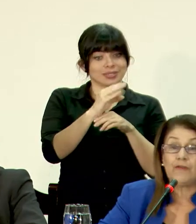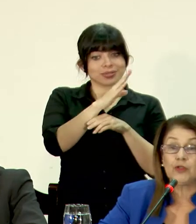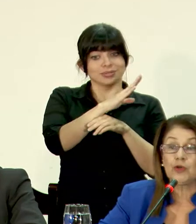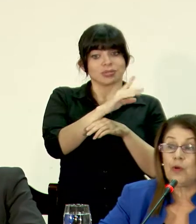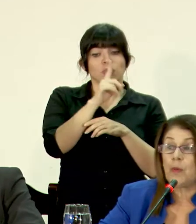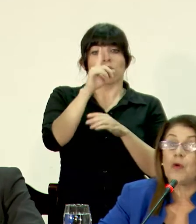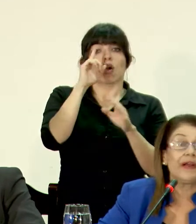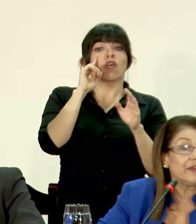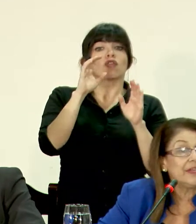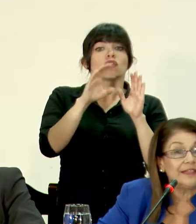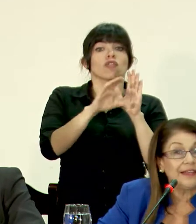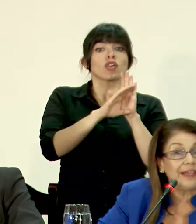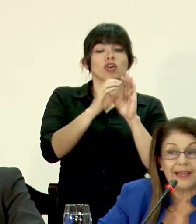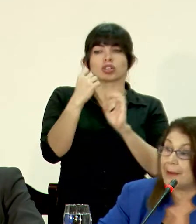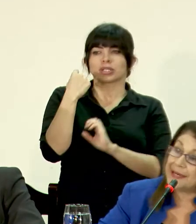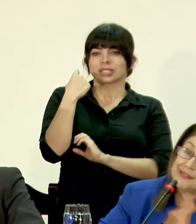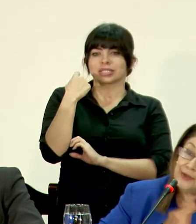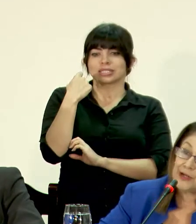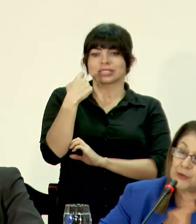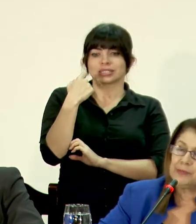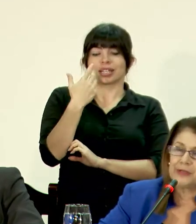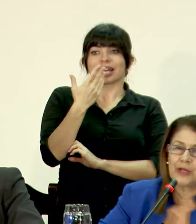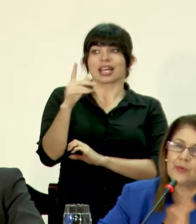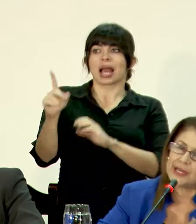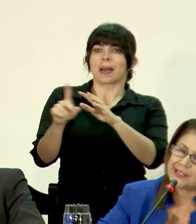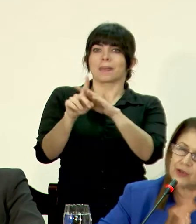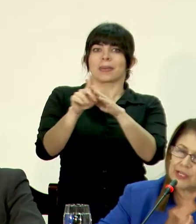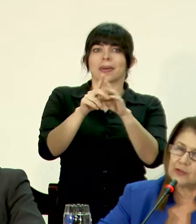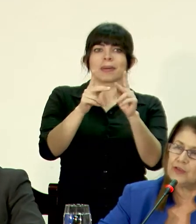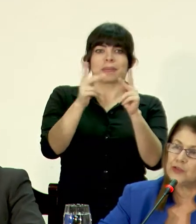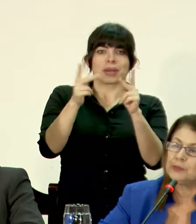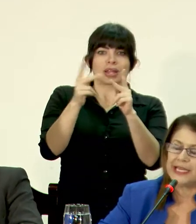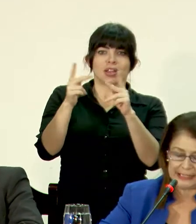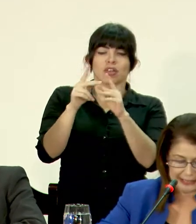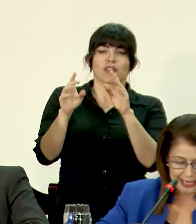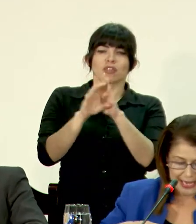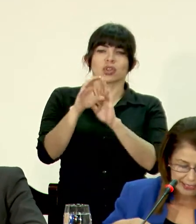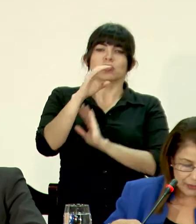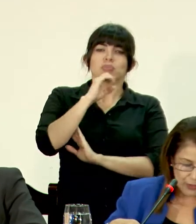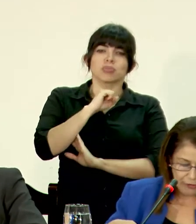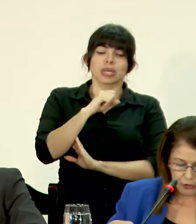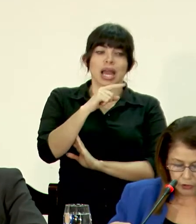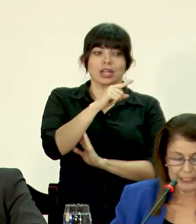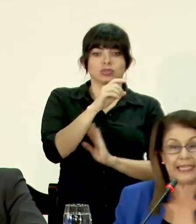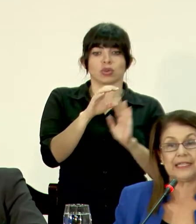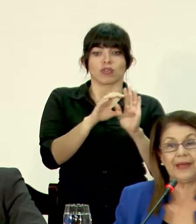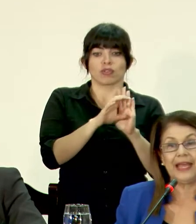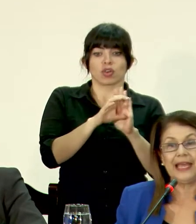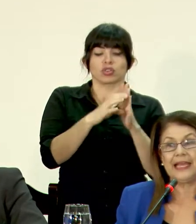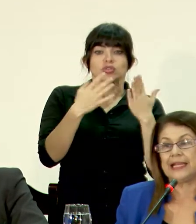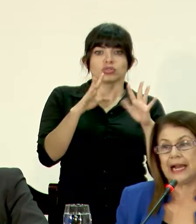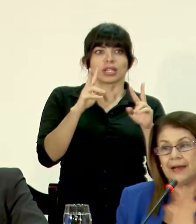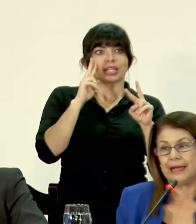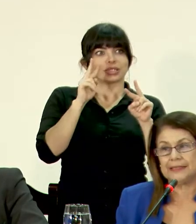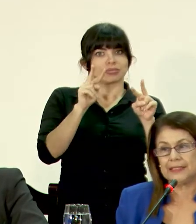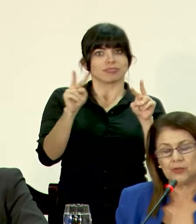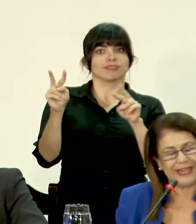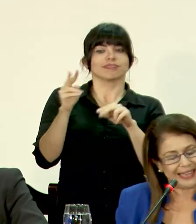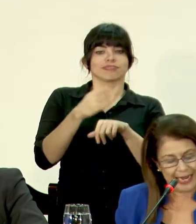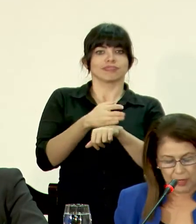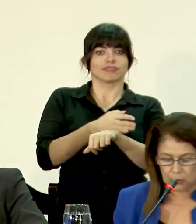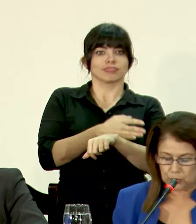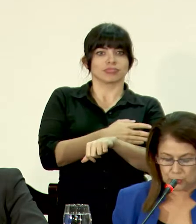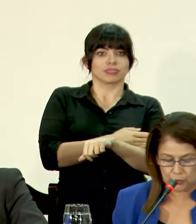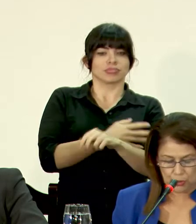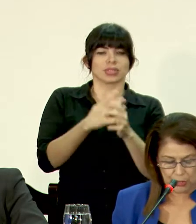una foto un poco más reciente que la que ha aparecido en algunos medios de comunicación, que son fotos viejitas. Esta es una foto donde ya se ve el gran avance,